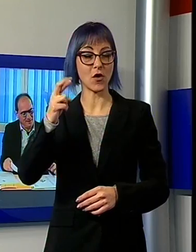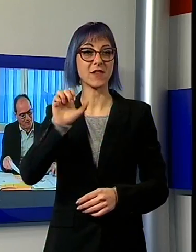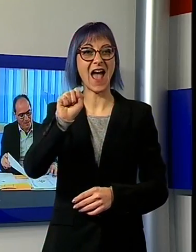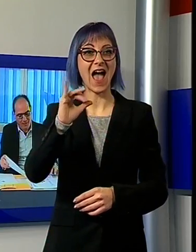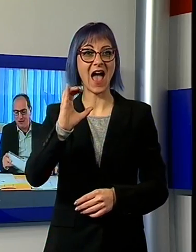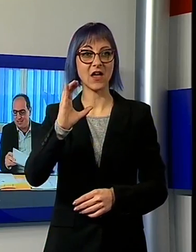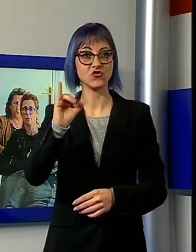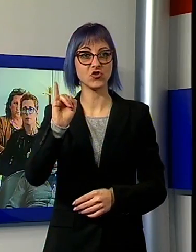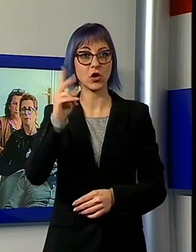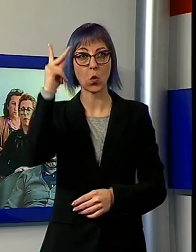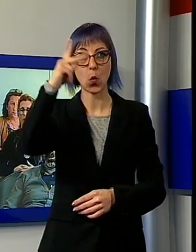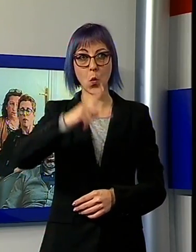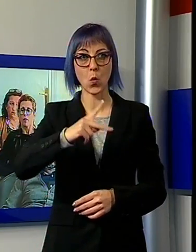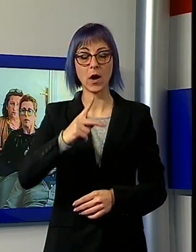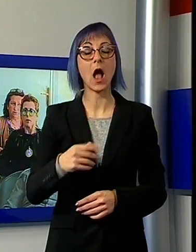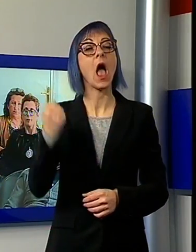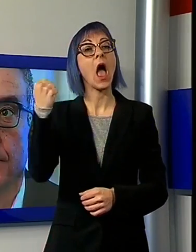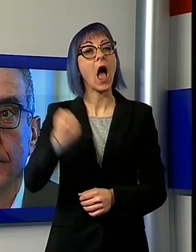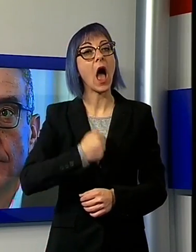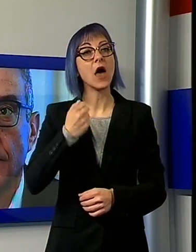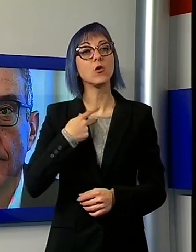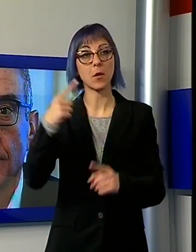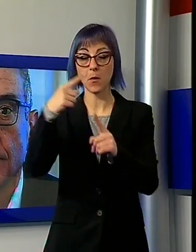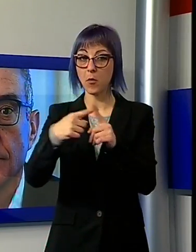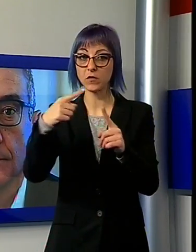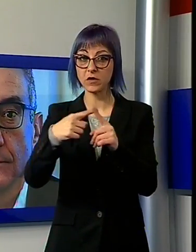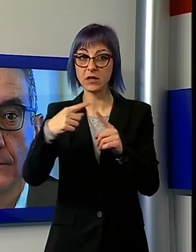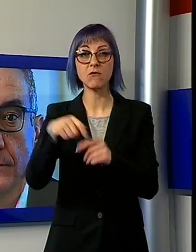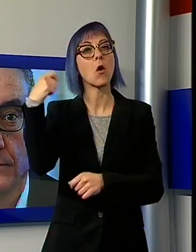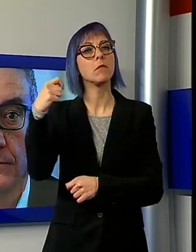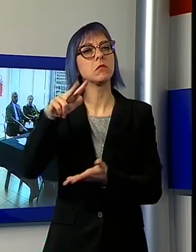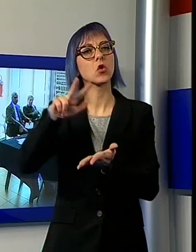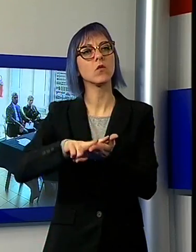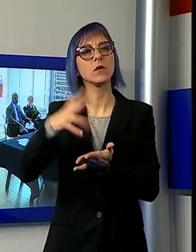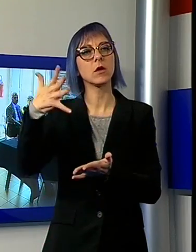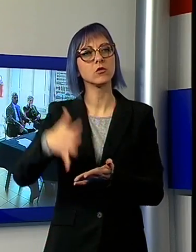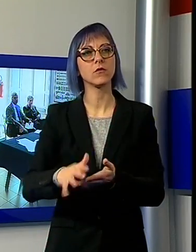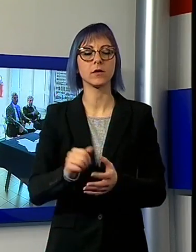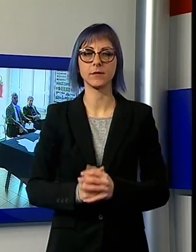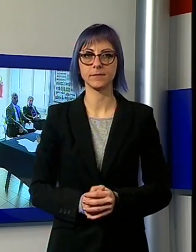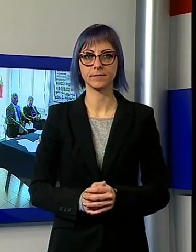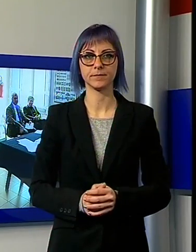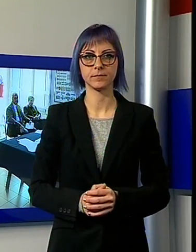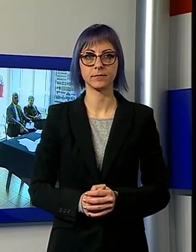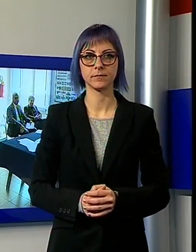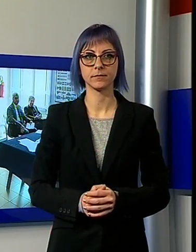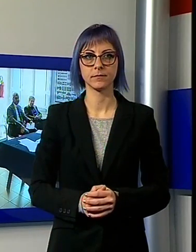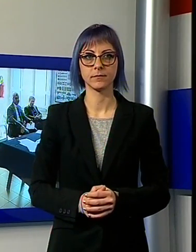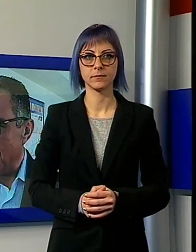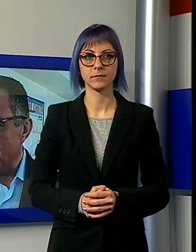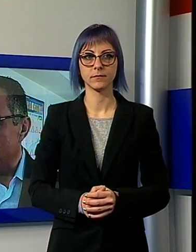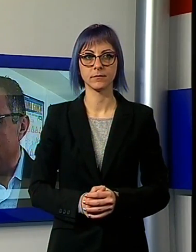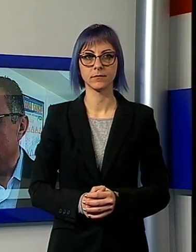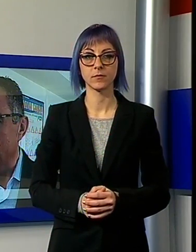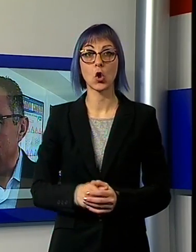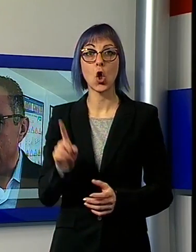positivo, come confermato dal presidente Luca Gelli durante l'assemblea annuale dei soci. Grazie al contributo di tutte